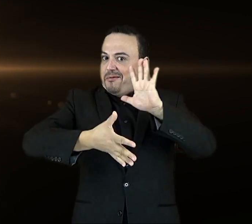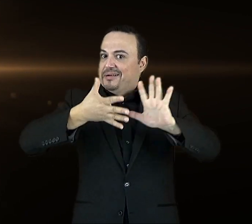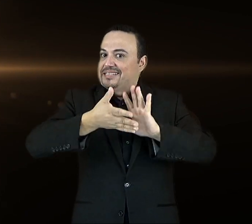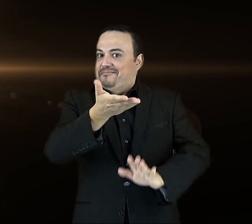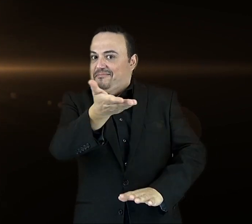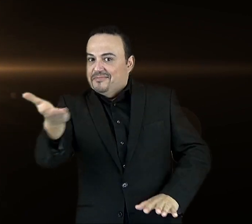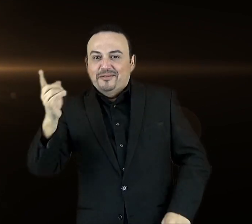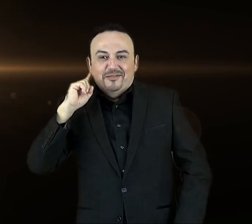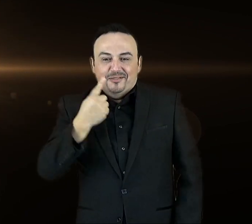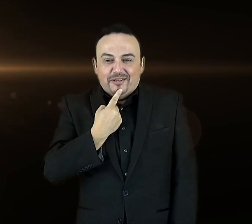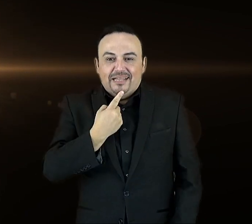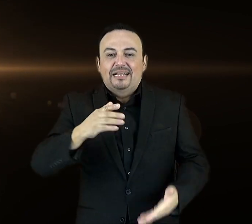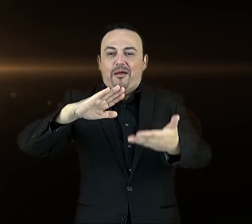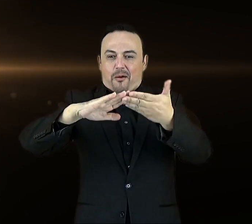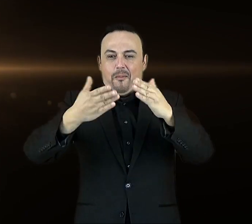sordas, que vení, acercate.